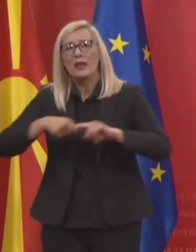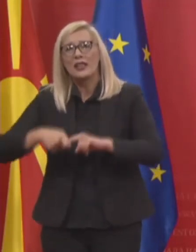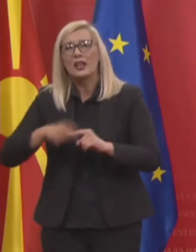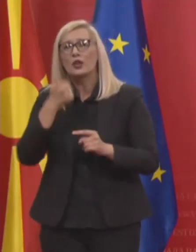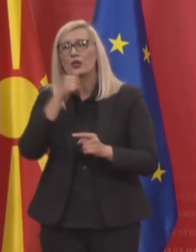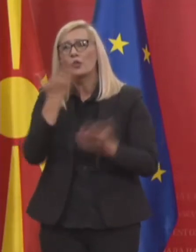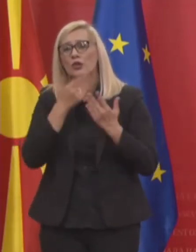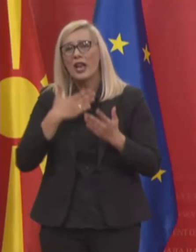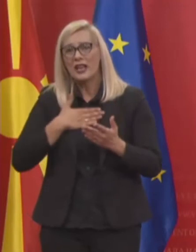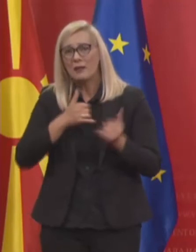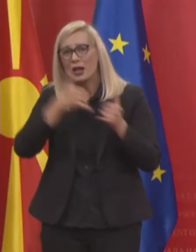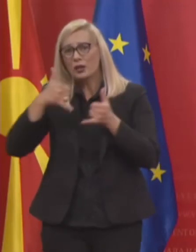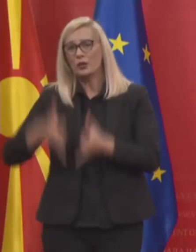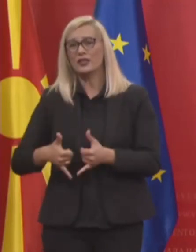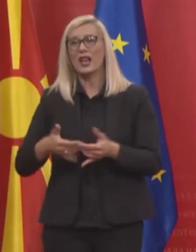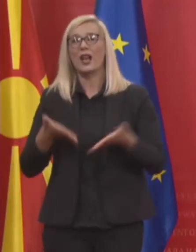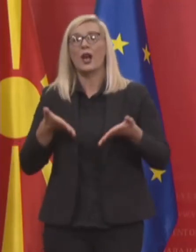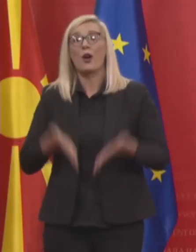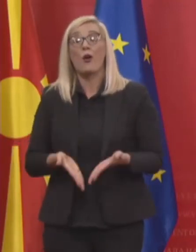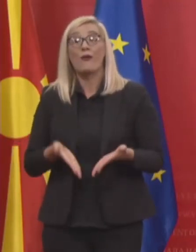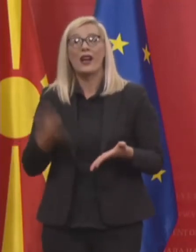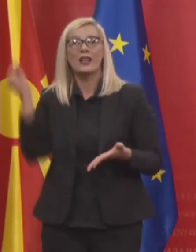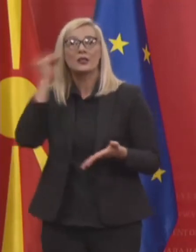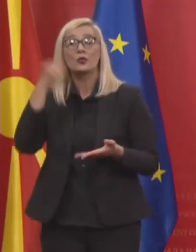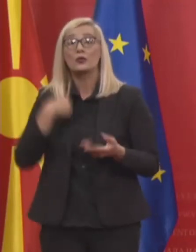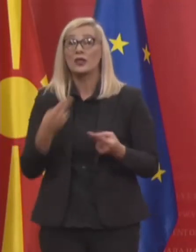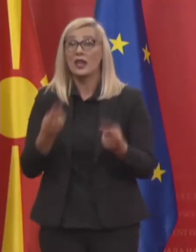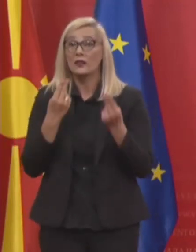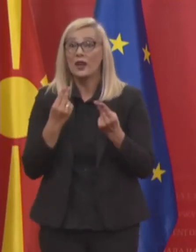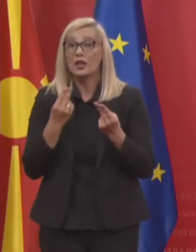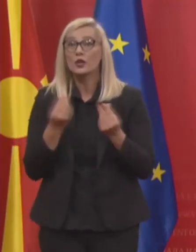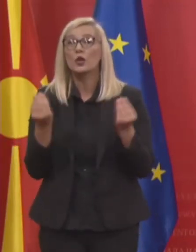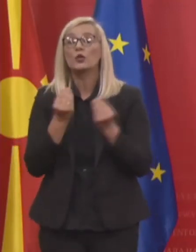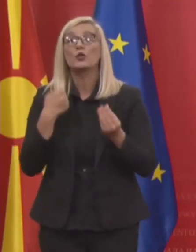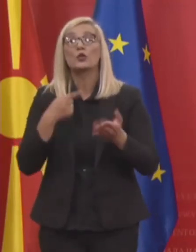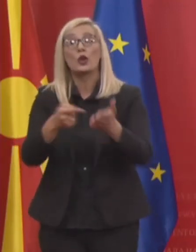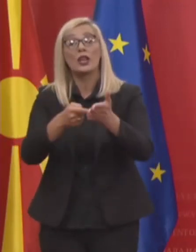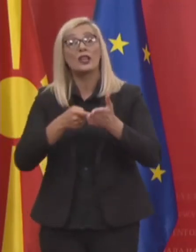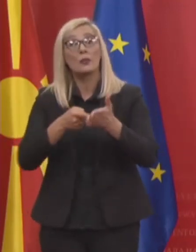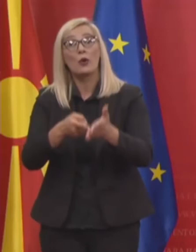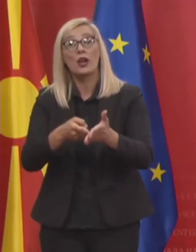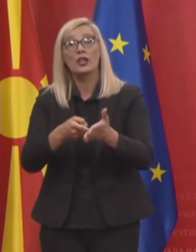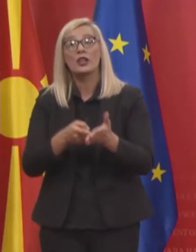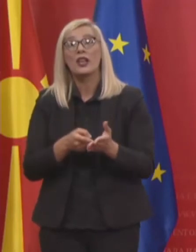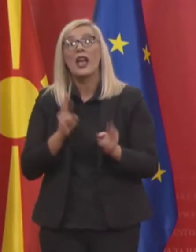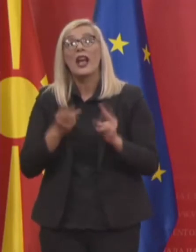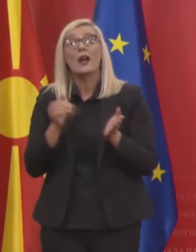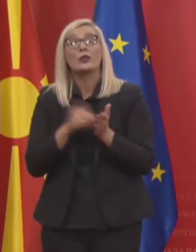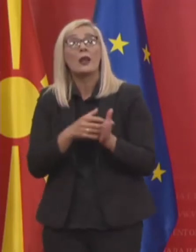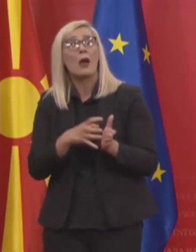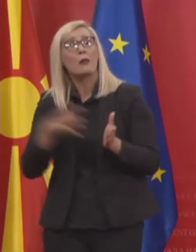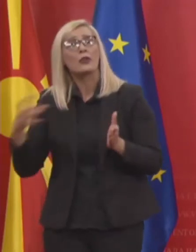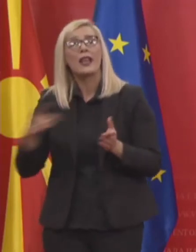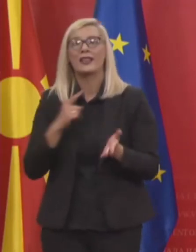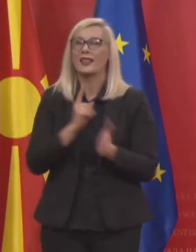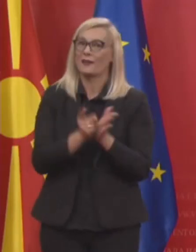сега ги имаа, но ова искуство ни е важно затоа што ќе ни укаже како треба понатаму, навреме,